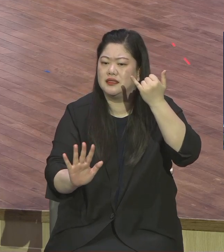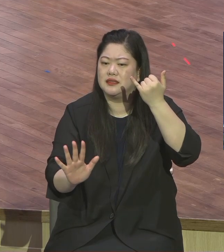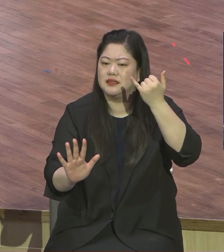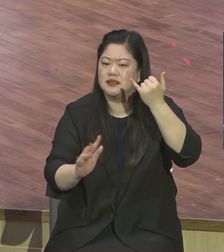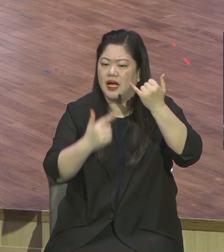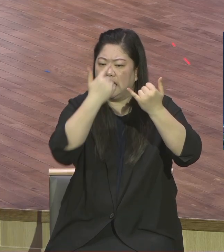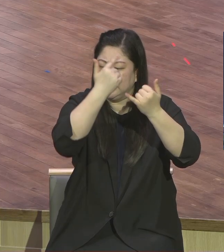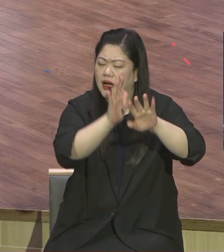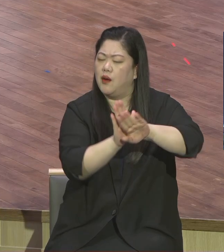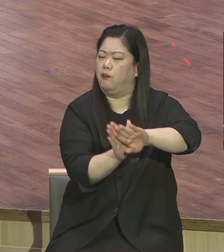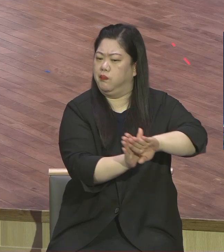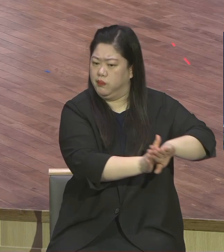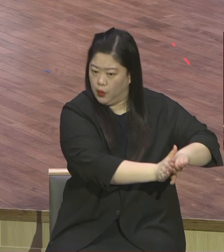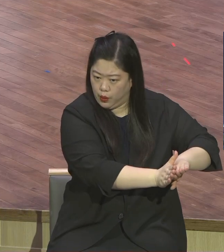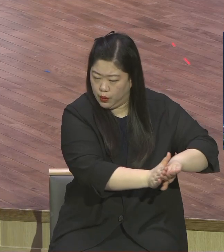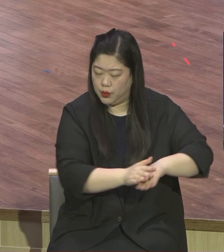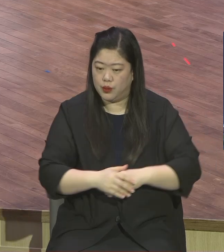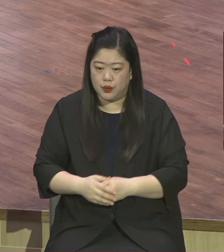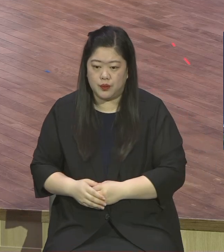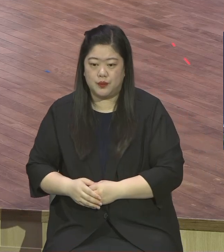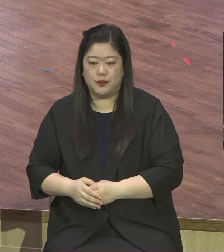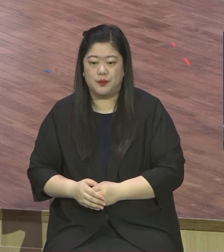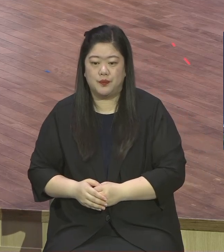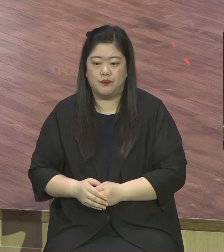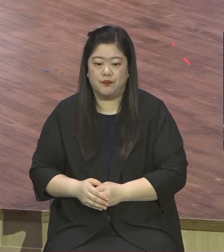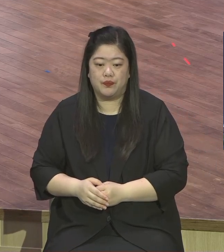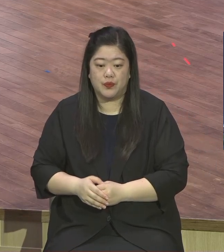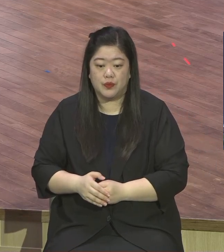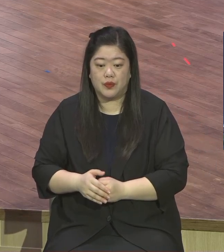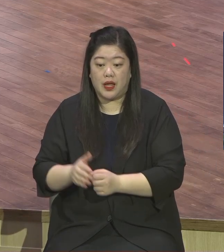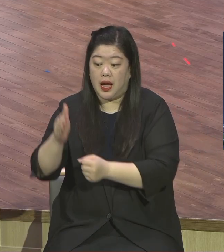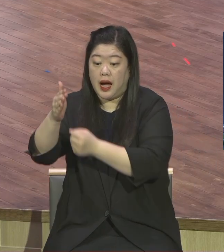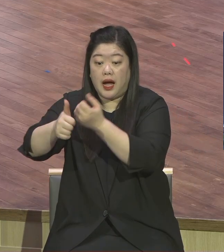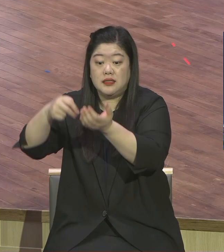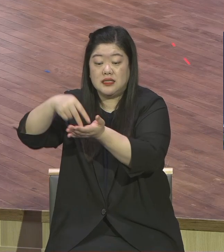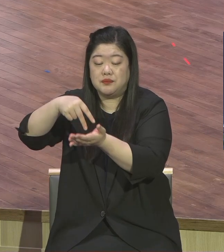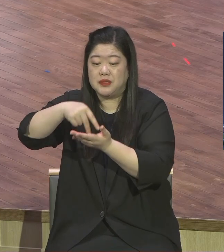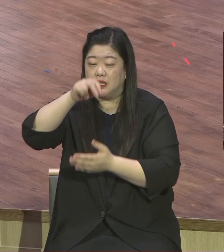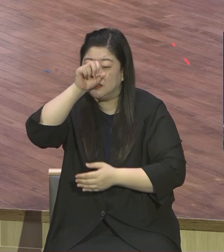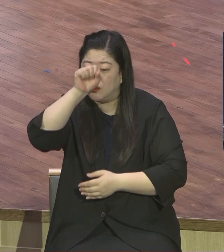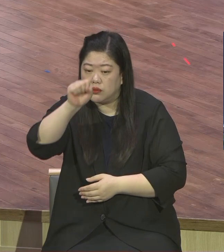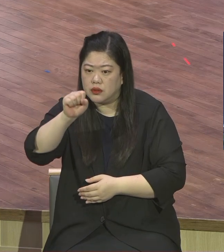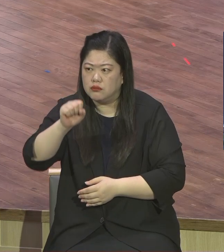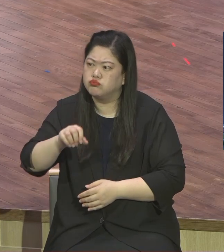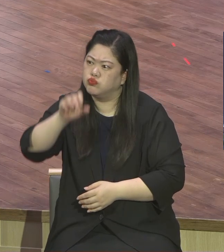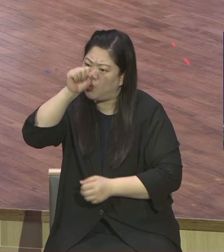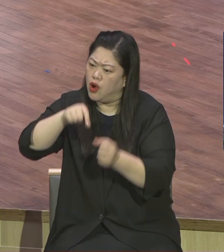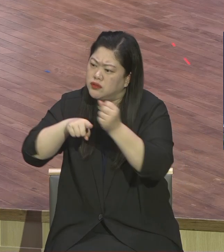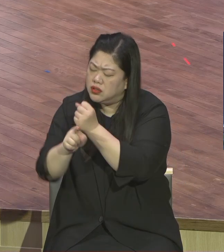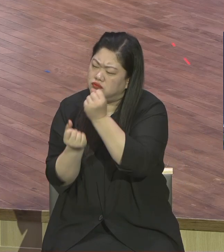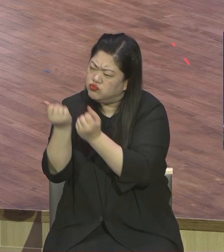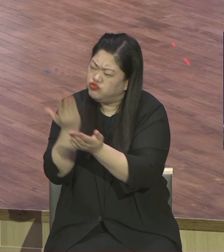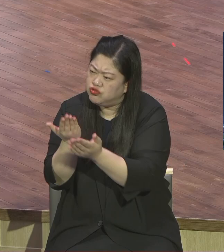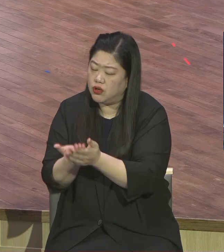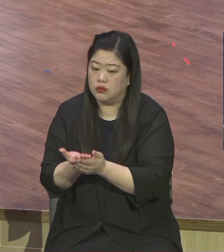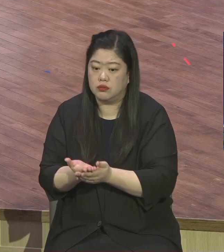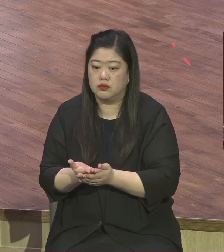아니라고요 그거 따지면 성경 보세요 성경에 여자들 나오는데